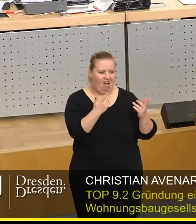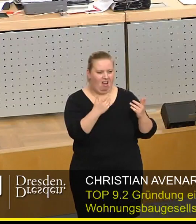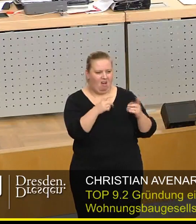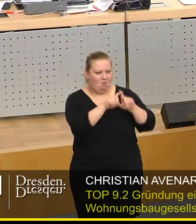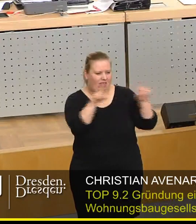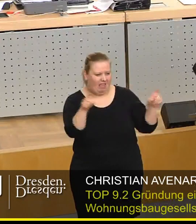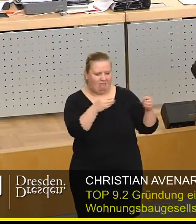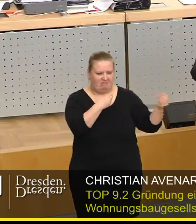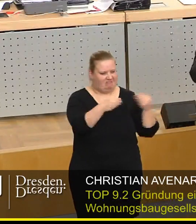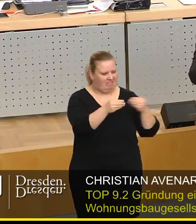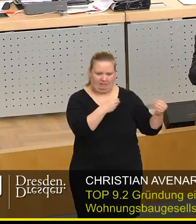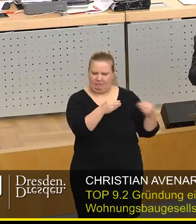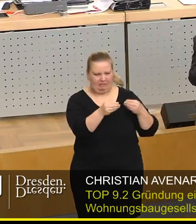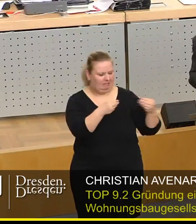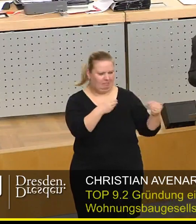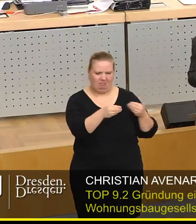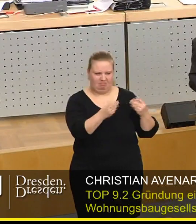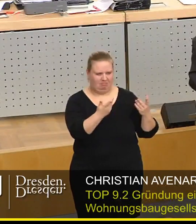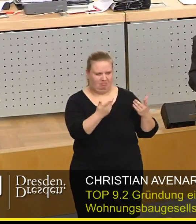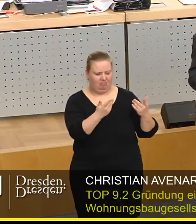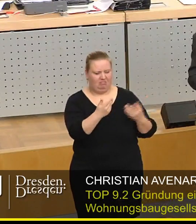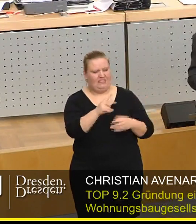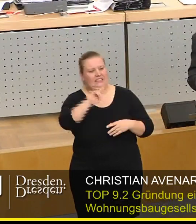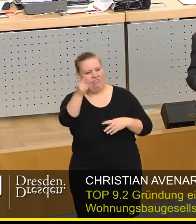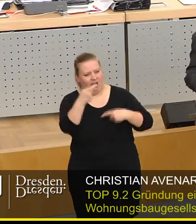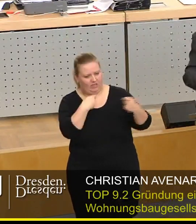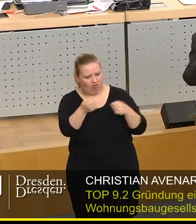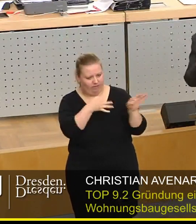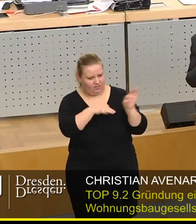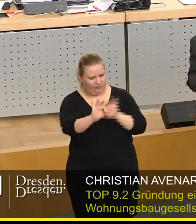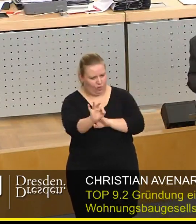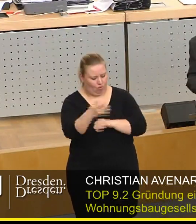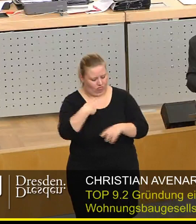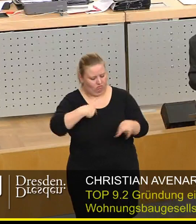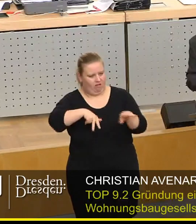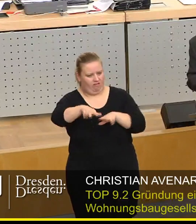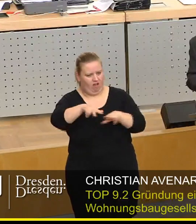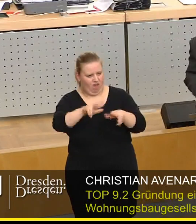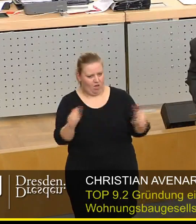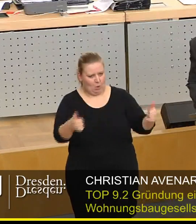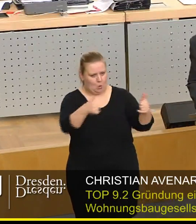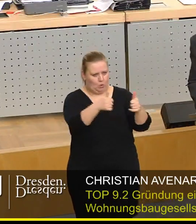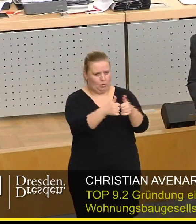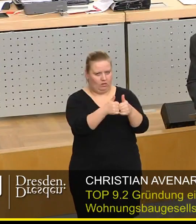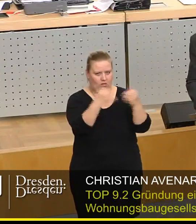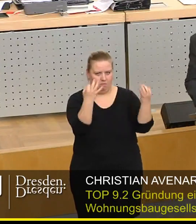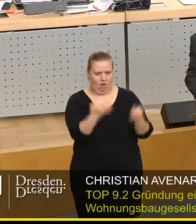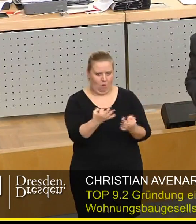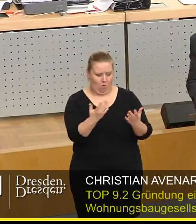Unternehmen, was einer zweiten Geschäftsführung durch die Verwaltung, durch jemand von der Verwaltung